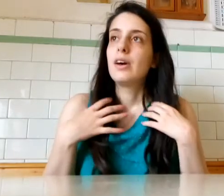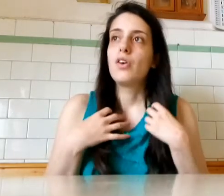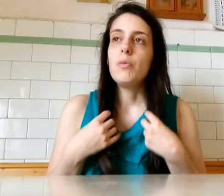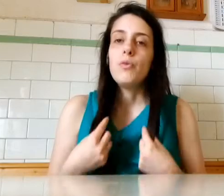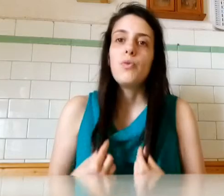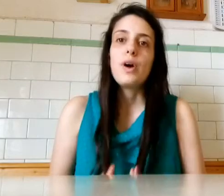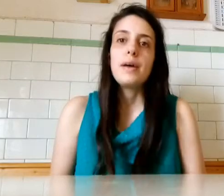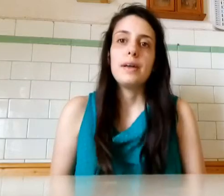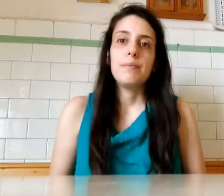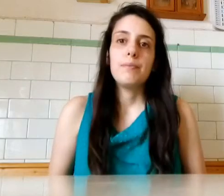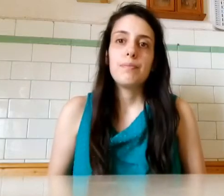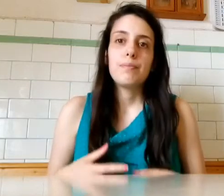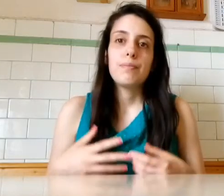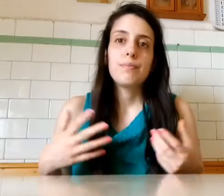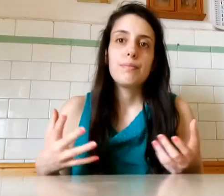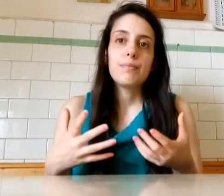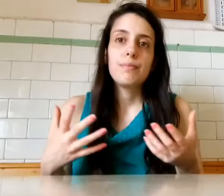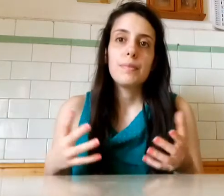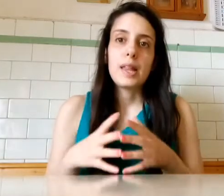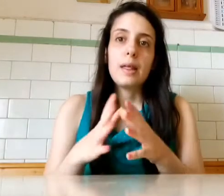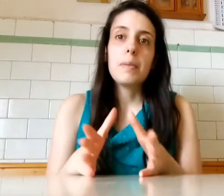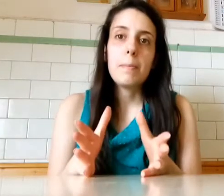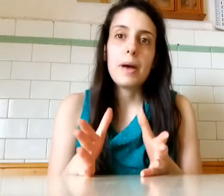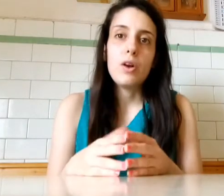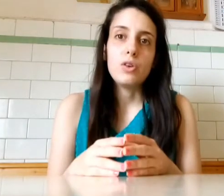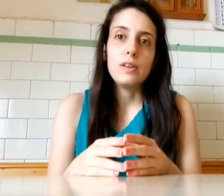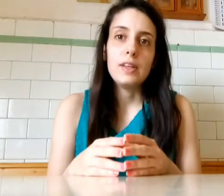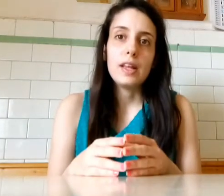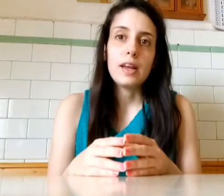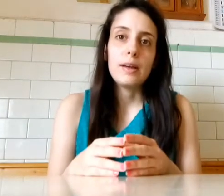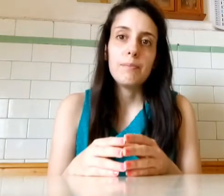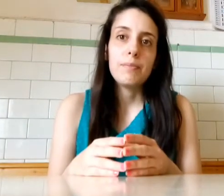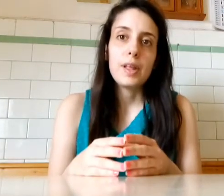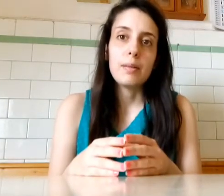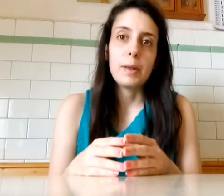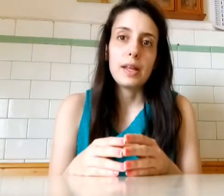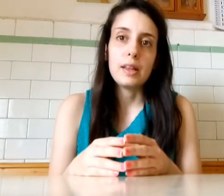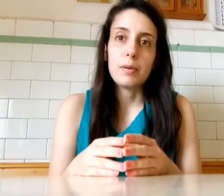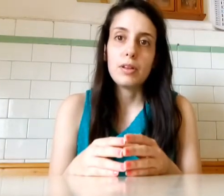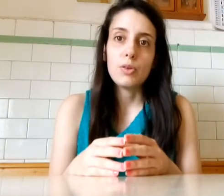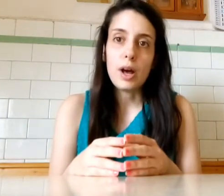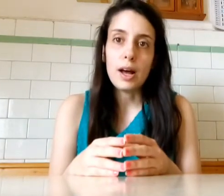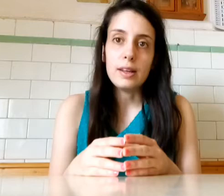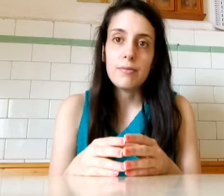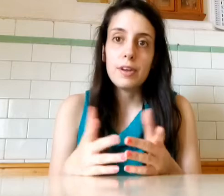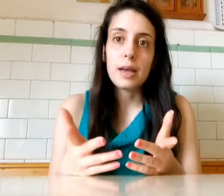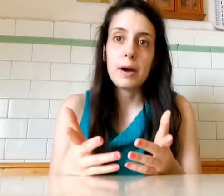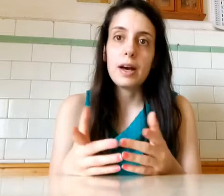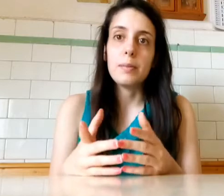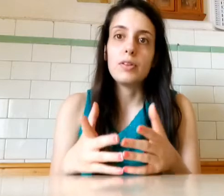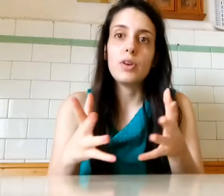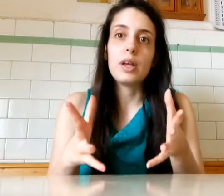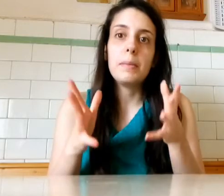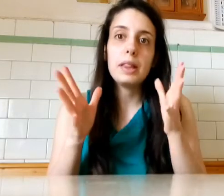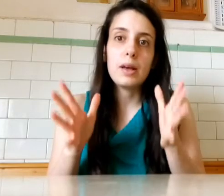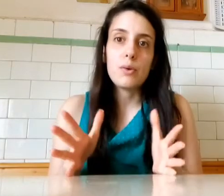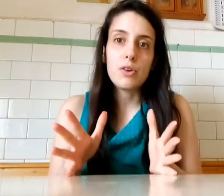Comunque È sempre bello Condividere Esperienze personali Affinché magari Persone che mi seguono